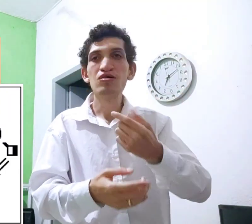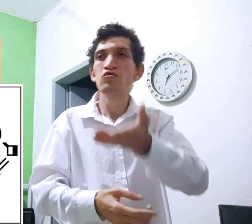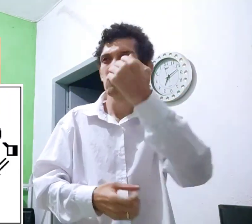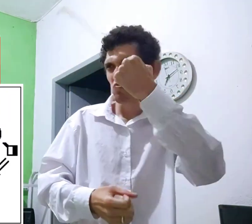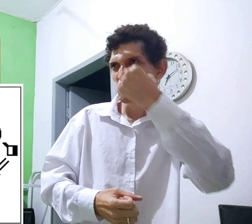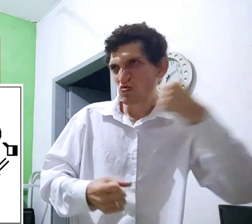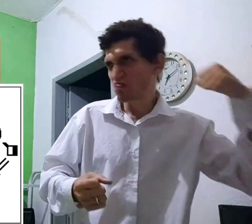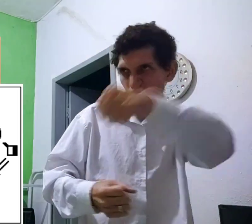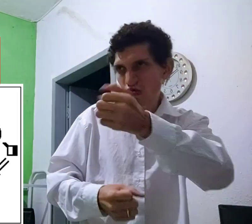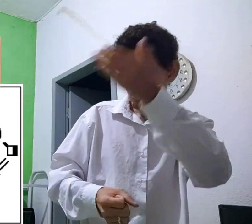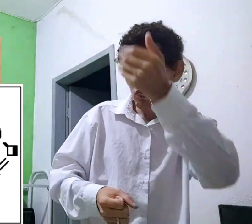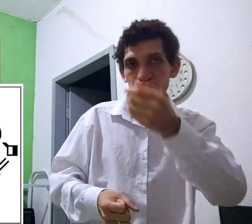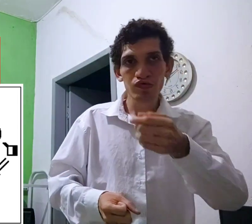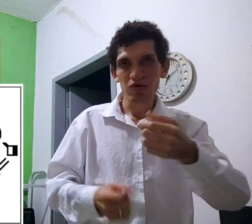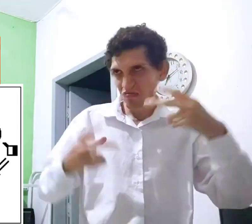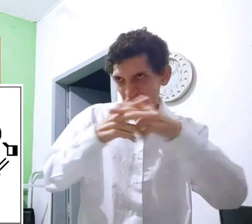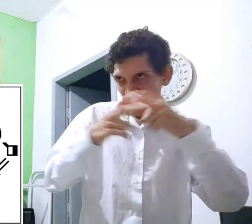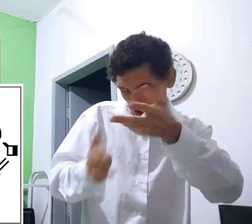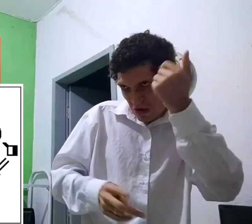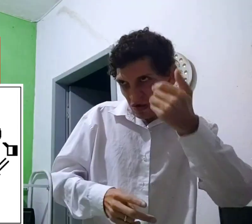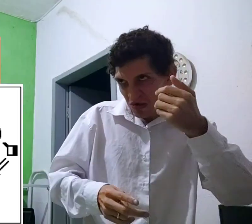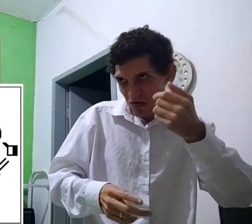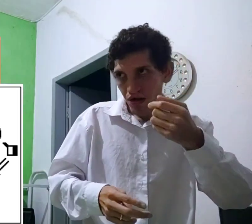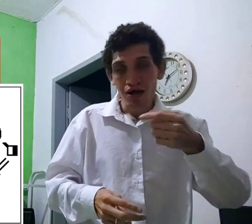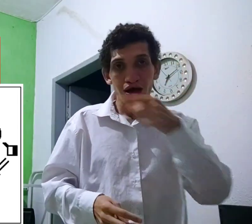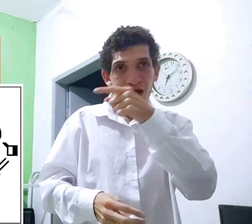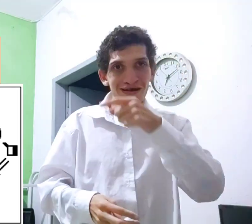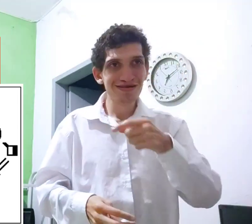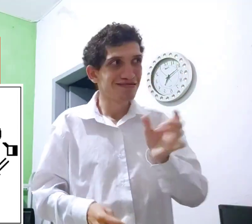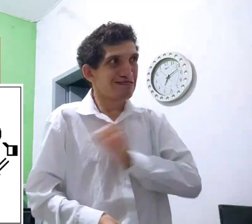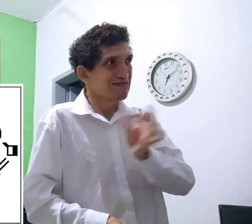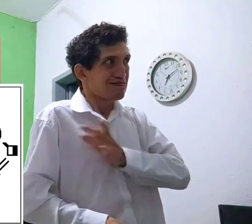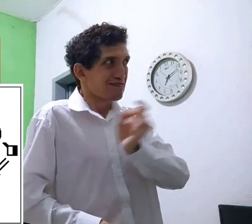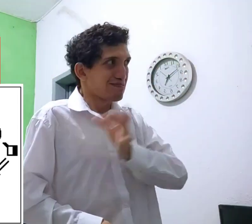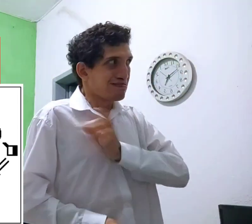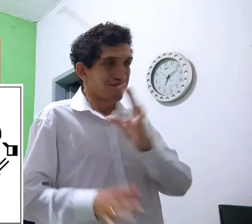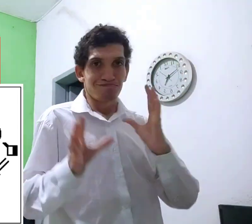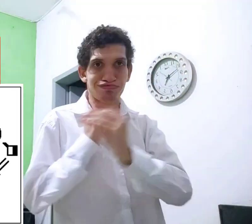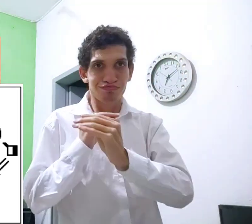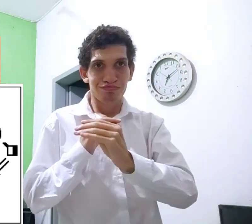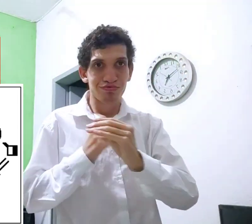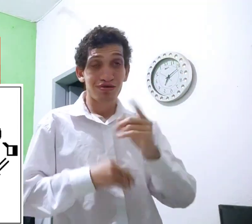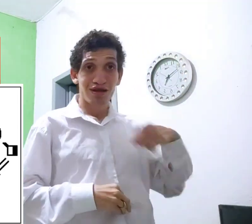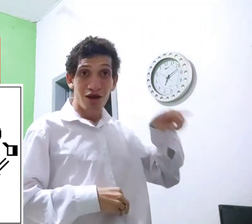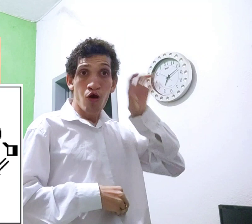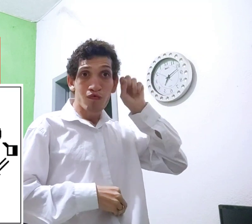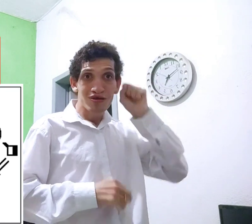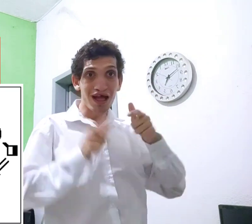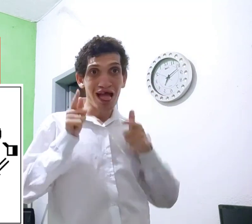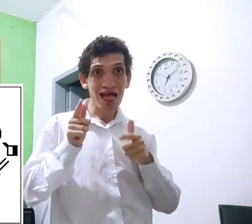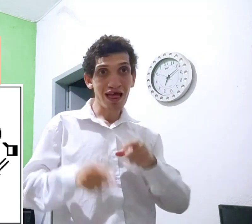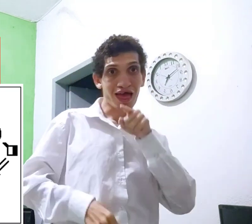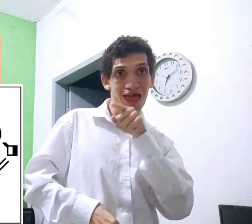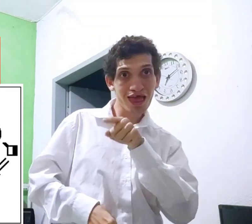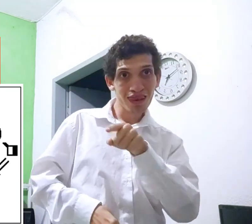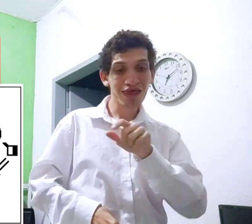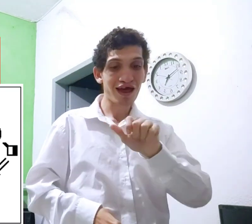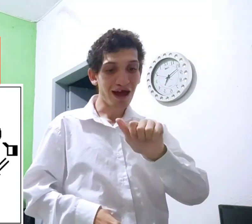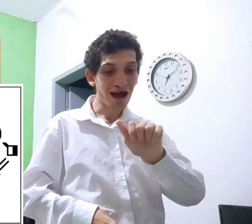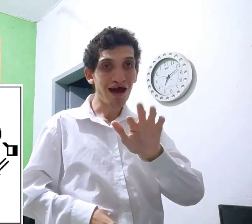O homem vai bater nele, vai brigar. Aí voltou um pouco mesmo, ele fugiu. Aí os homens falaram rá